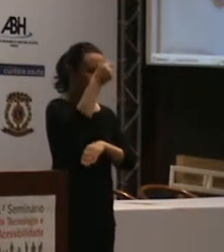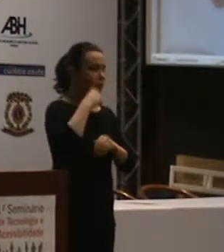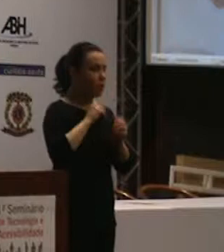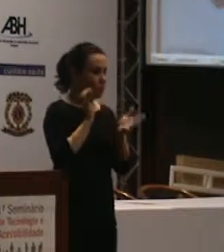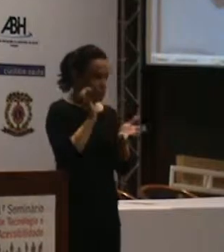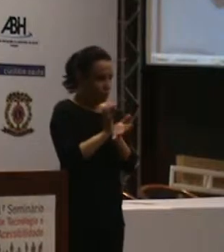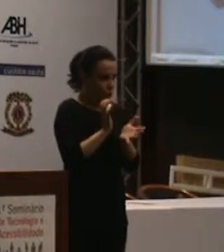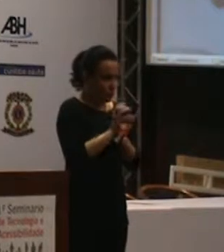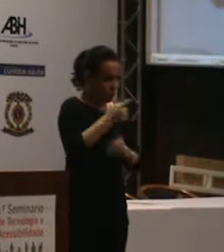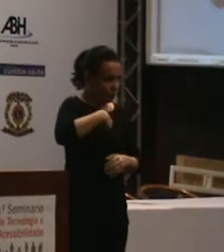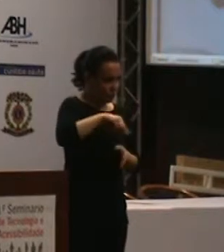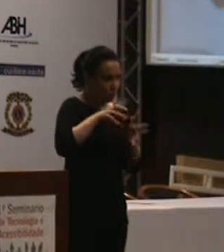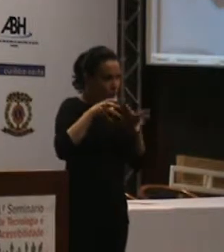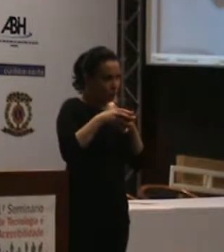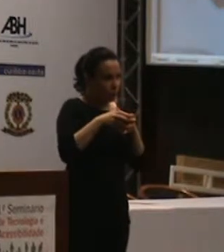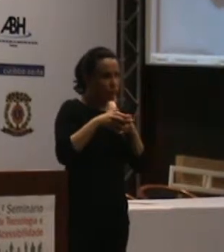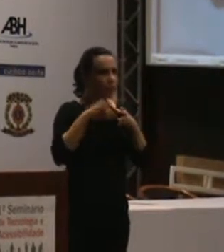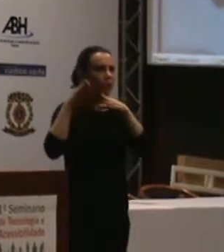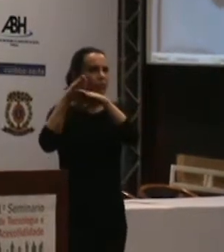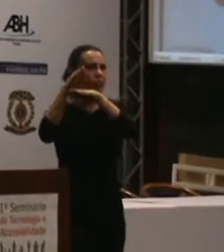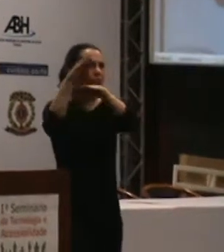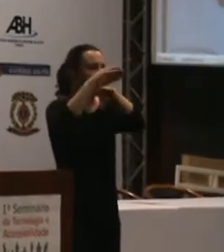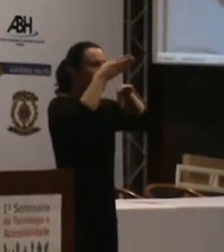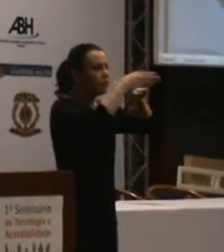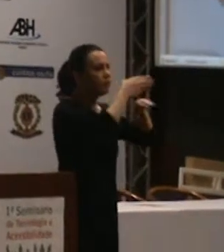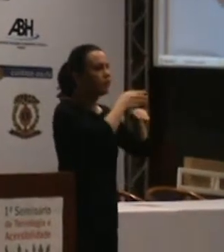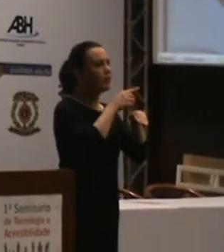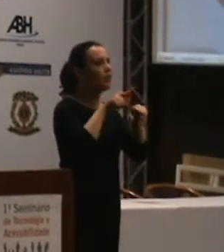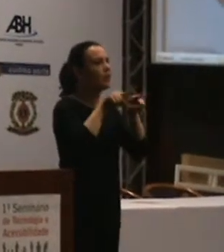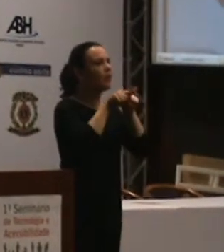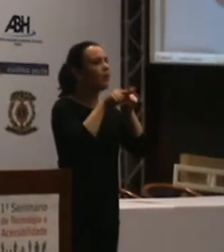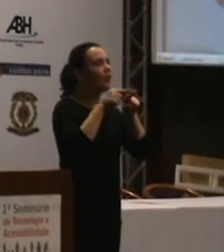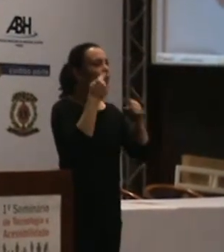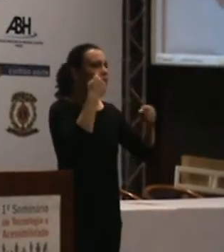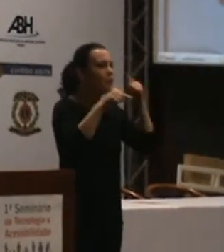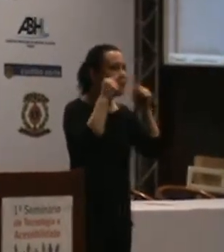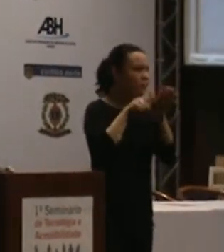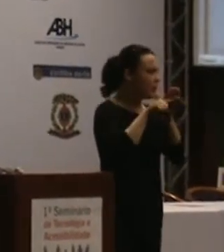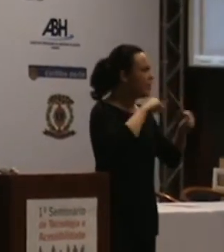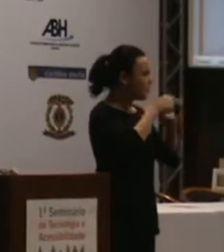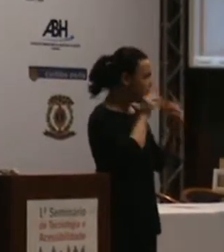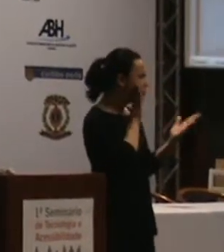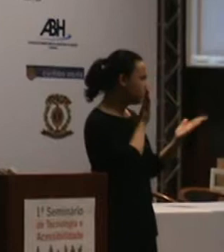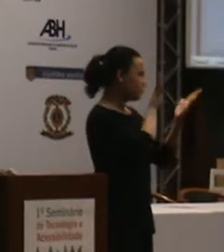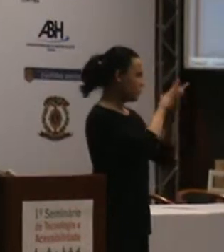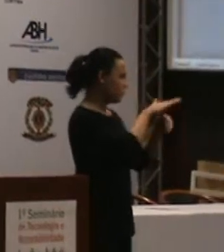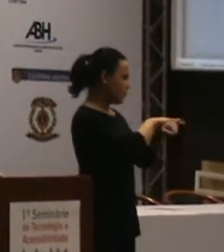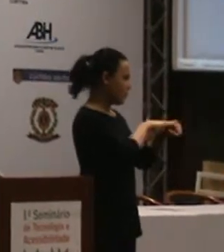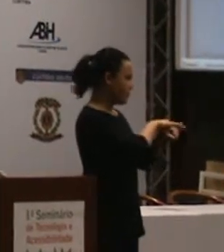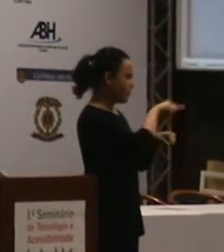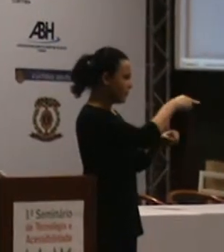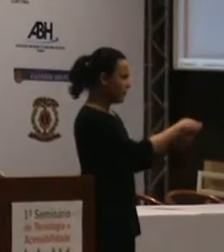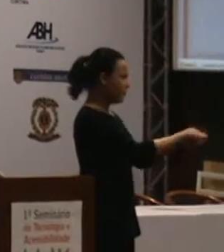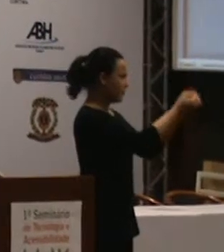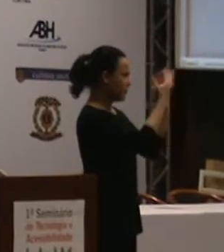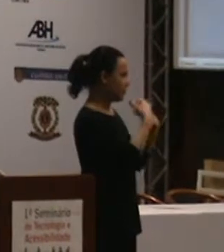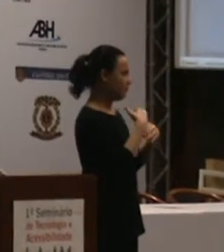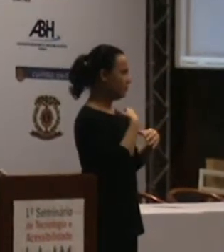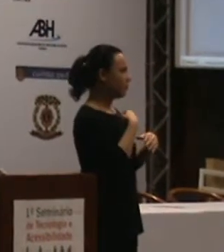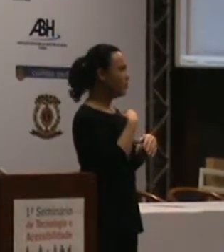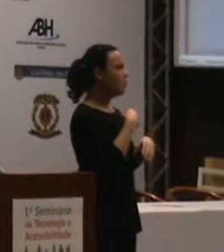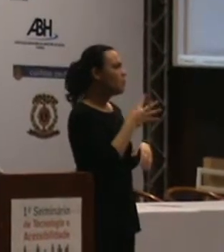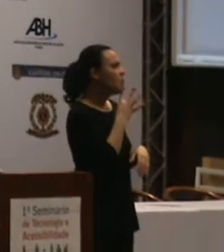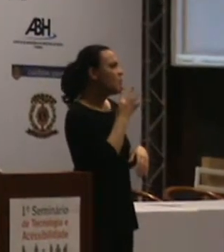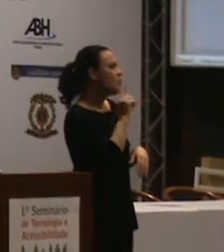do interior. Eu até gostaria de conversar com você, pontualmente, para saber, para ter conhecimento disso aí. E assim que a gente fala,